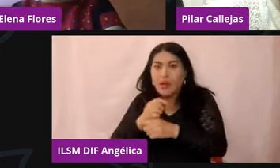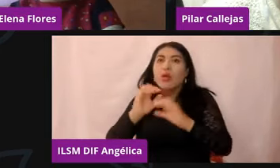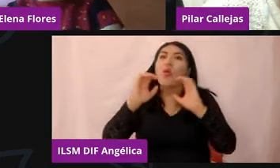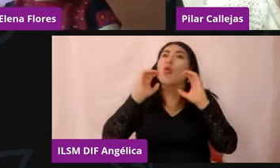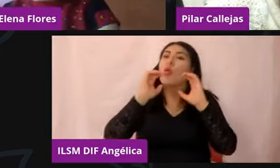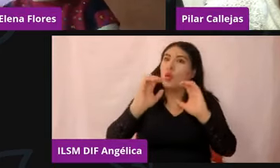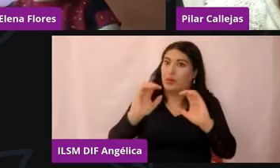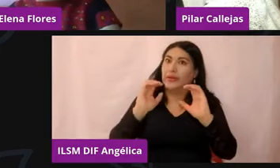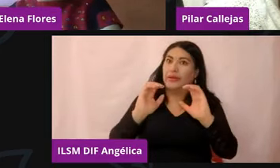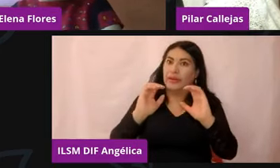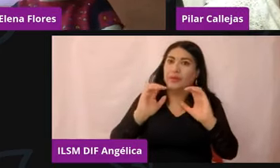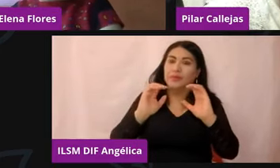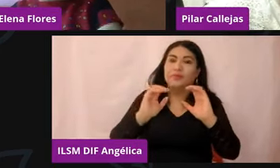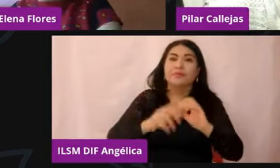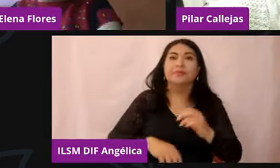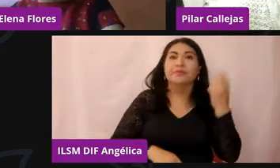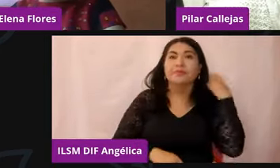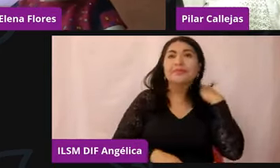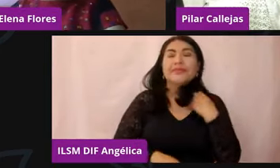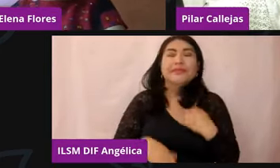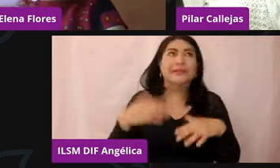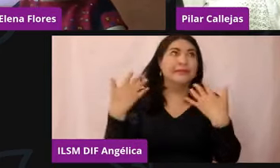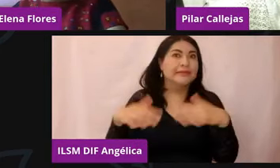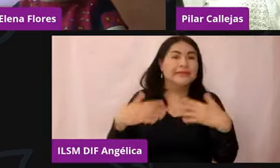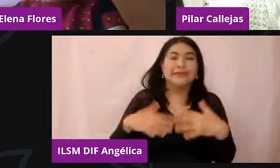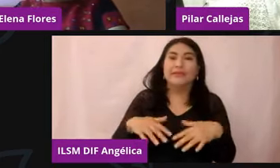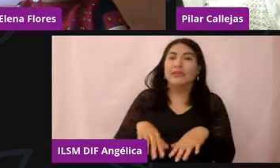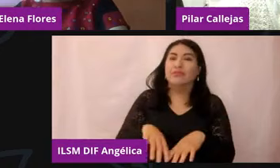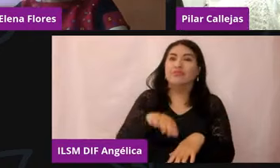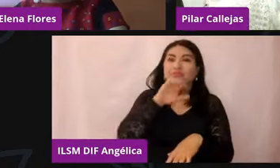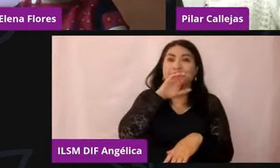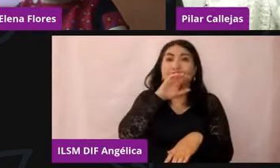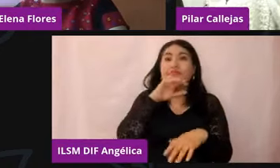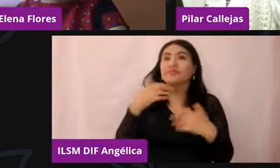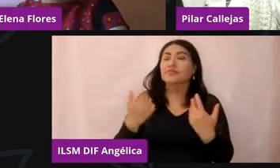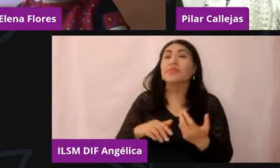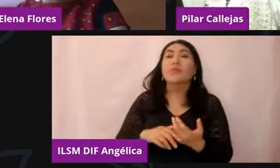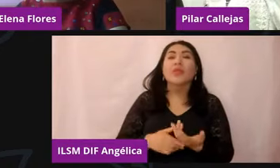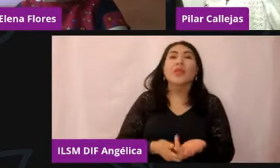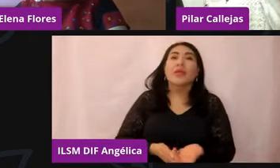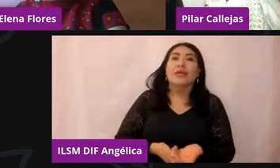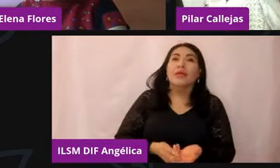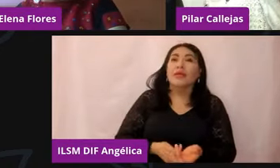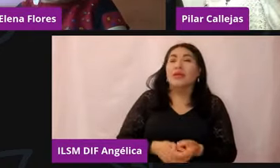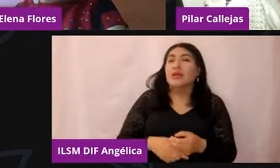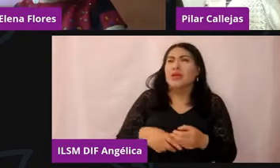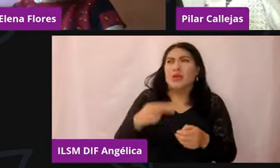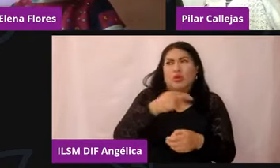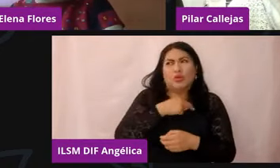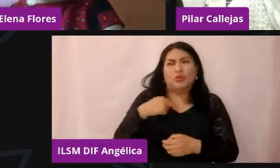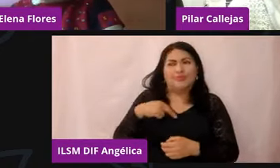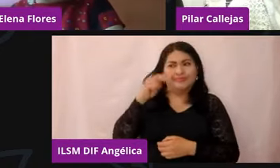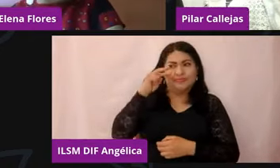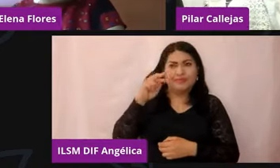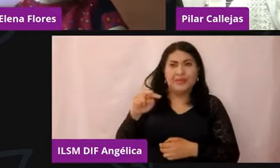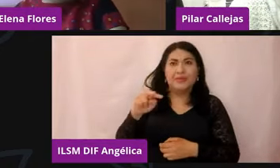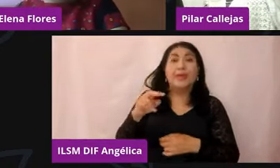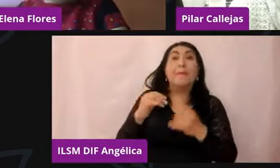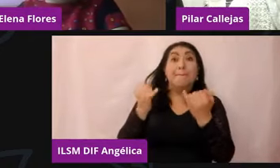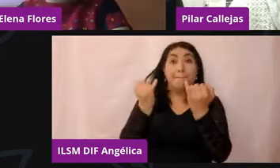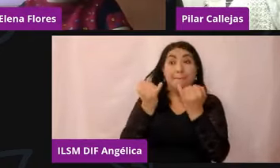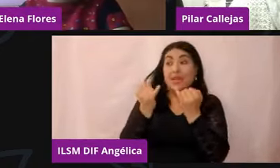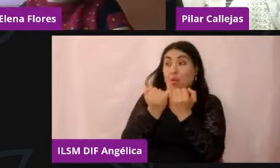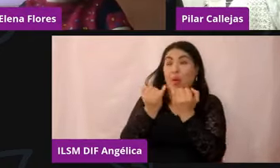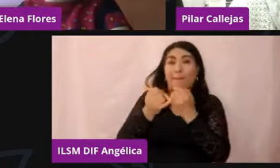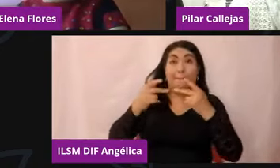Muchas gracias, doctora, qué tremendo, porque además lo que observamos es que el que cuida debe cuidarse, ¿no? Y